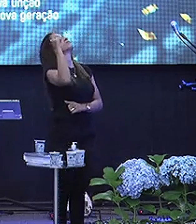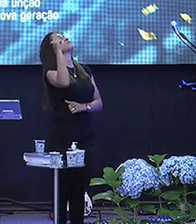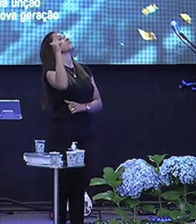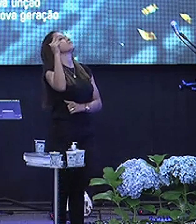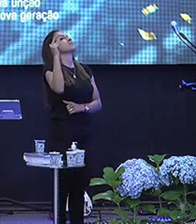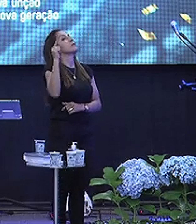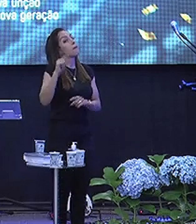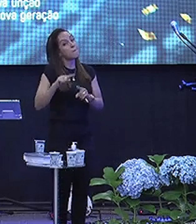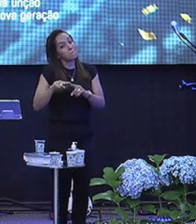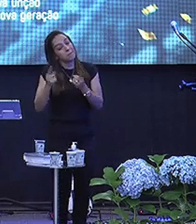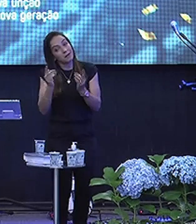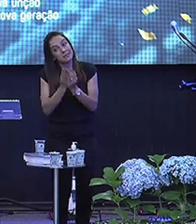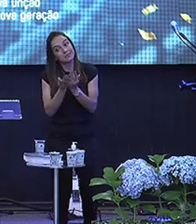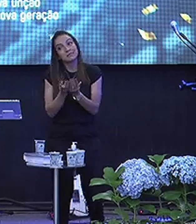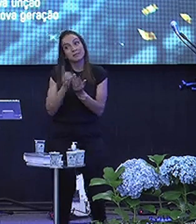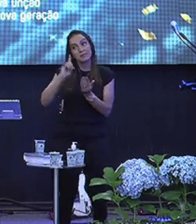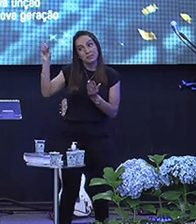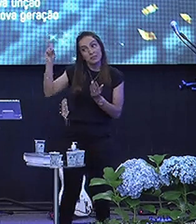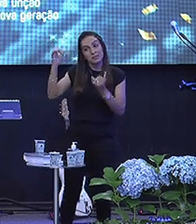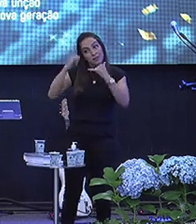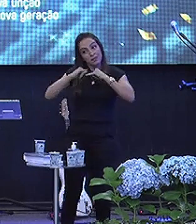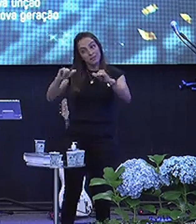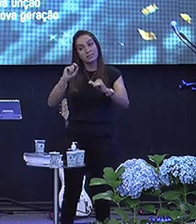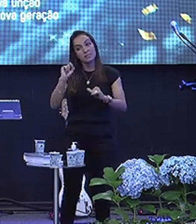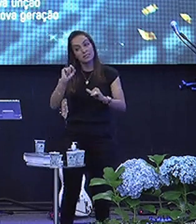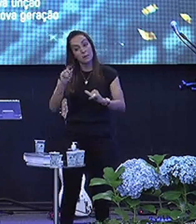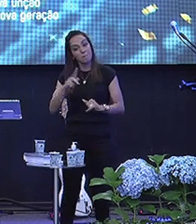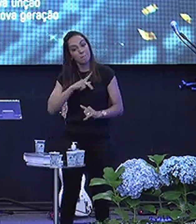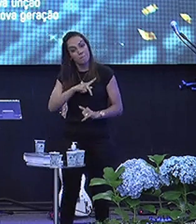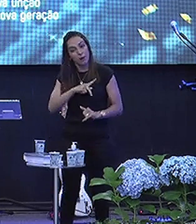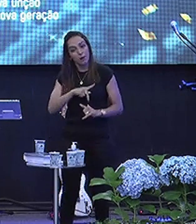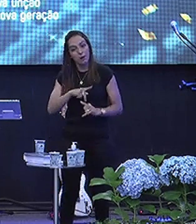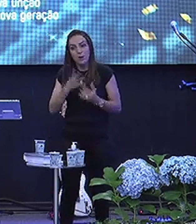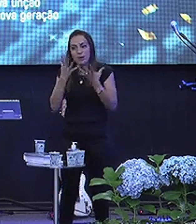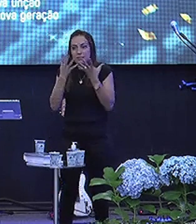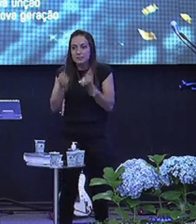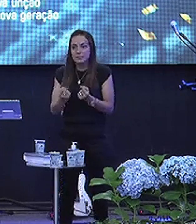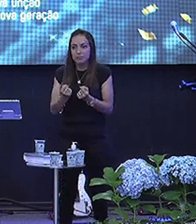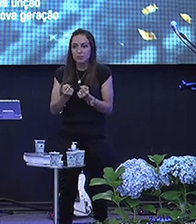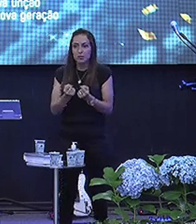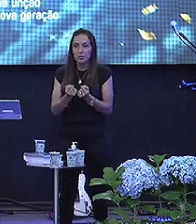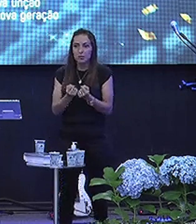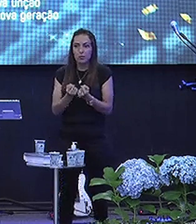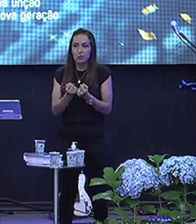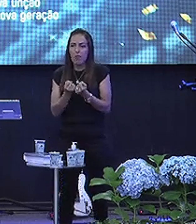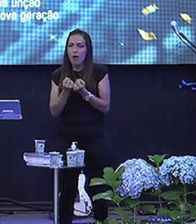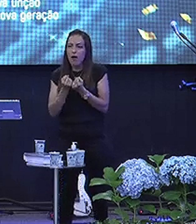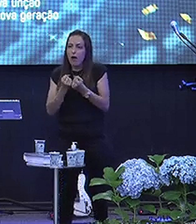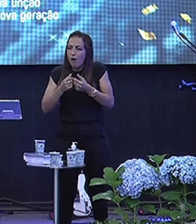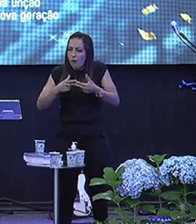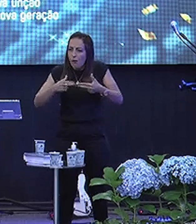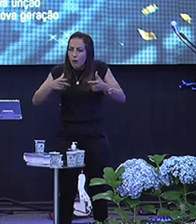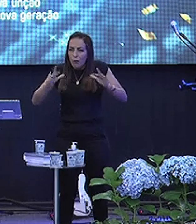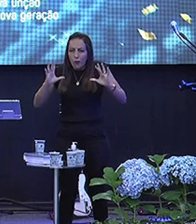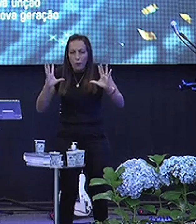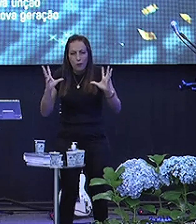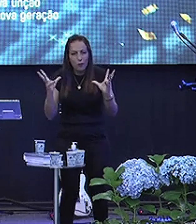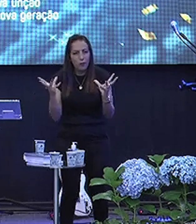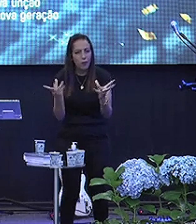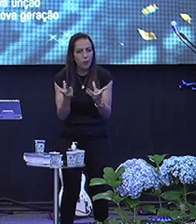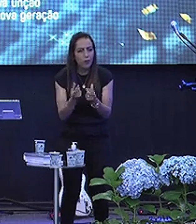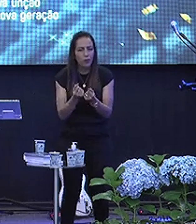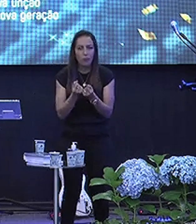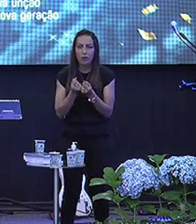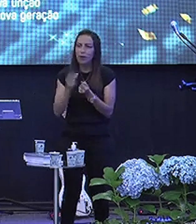E a Bíblia Fala Que o Paulo Recebeu Uma revelação Fantástica Ele